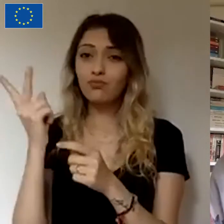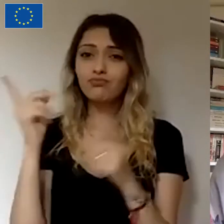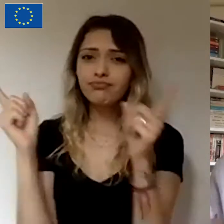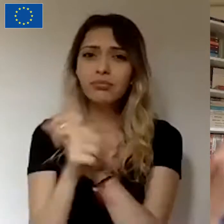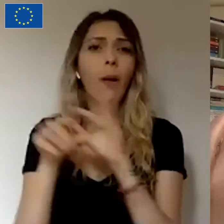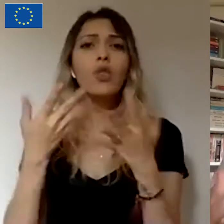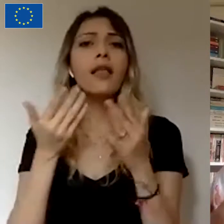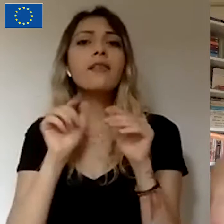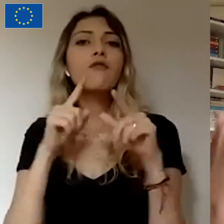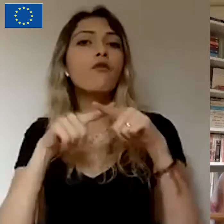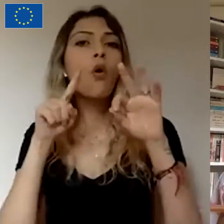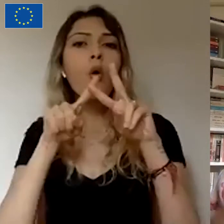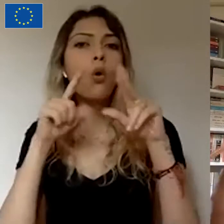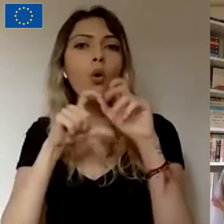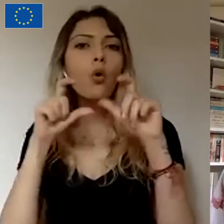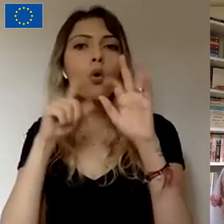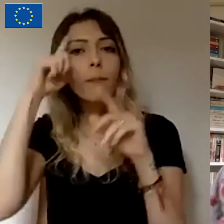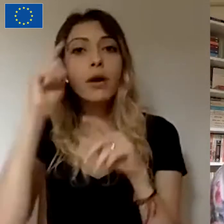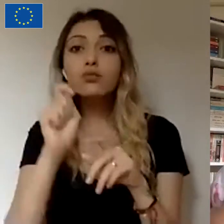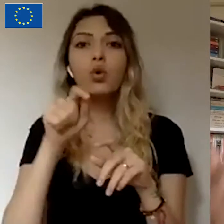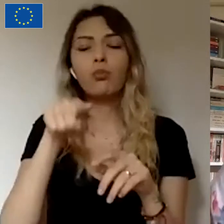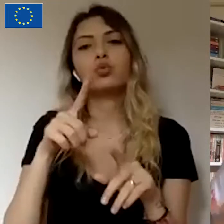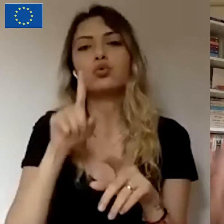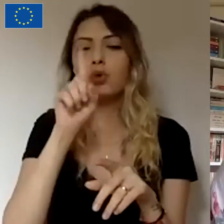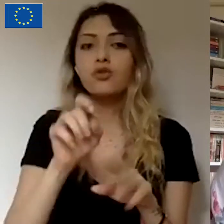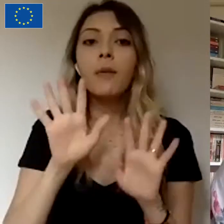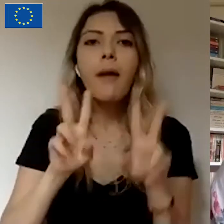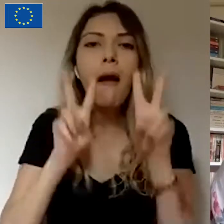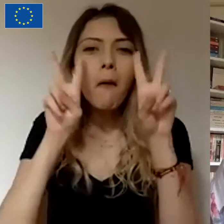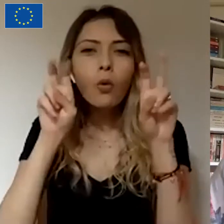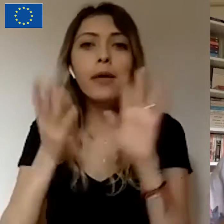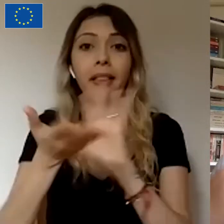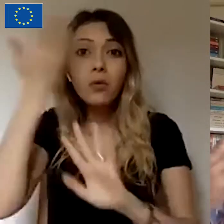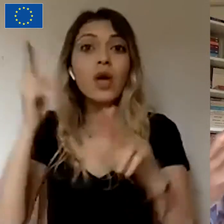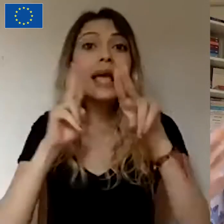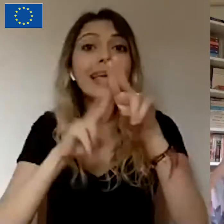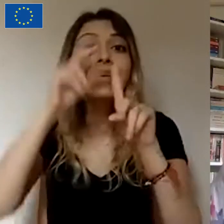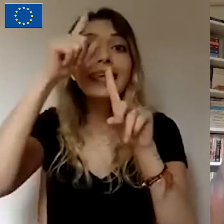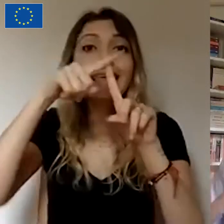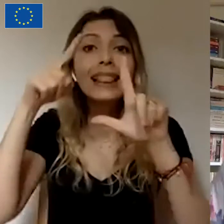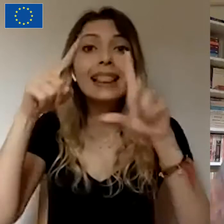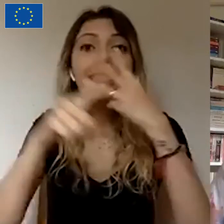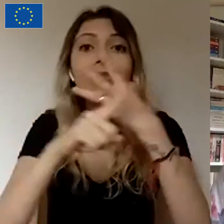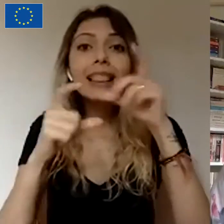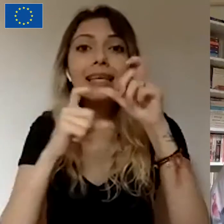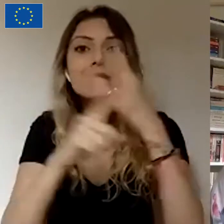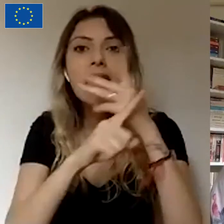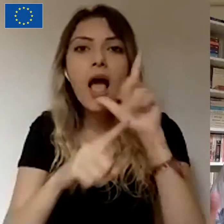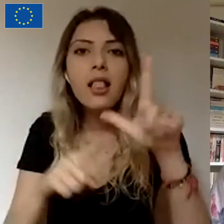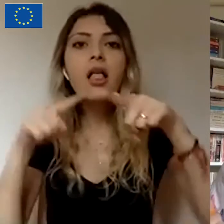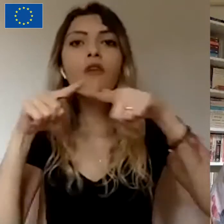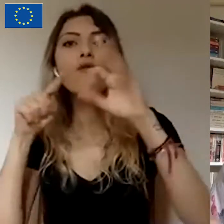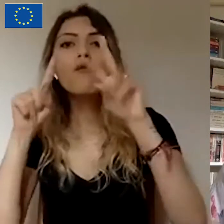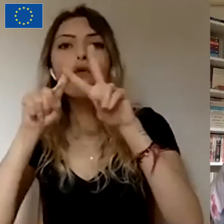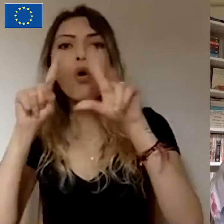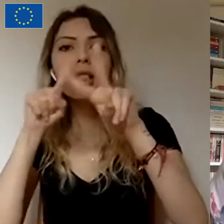detaylandıracağım. Ama konuşmanın başından beri birkaç kere kitlesel fonlama geçti. Kulağımız bir süredir kitlesel fonlamaya